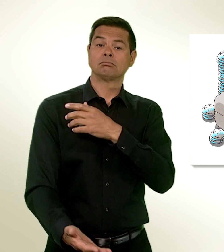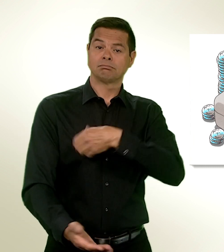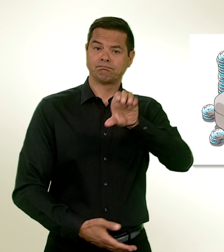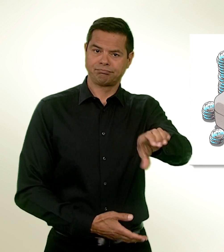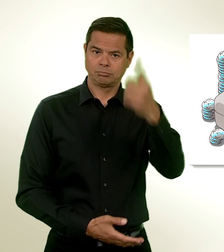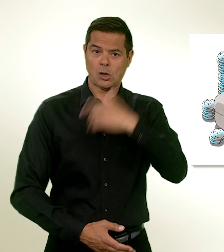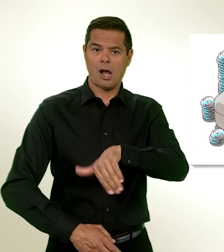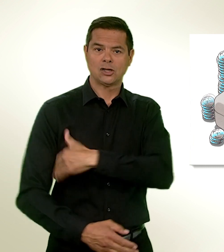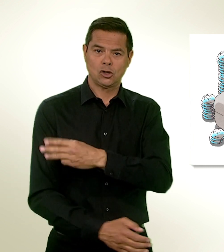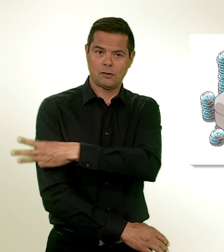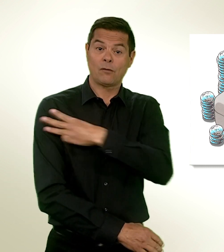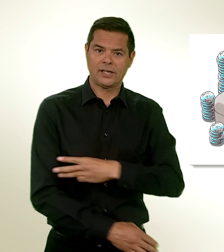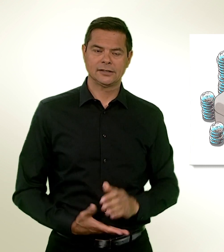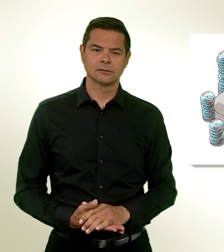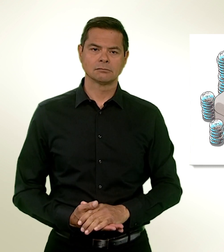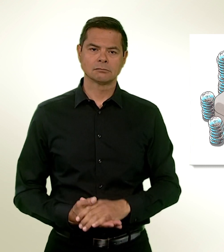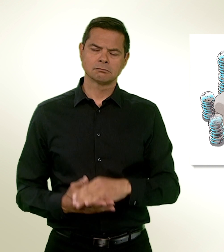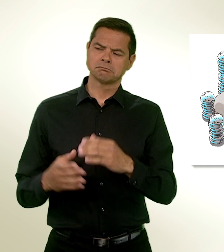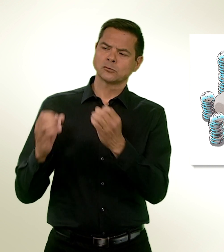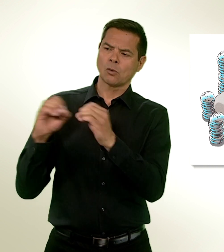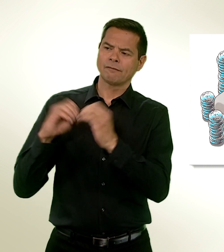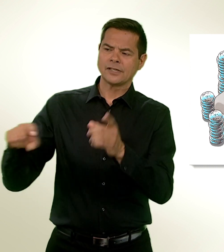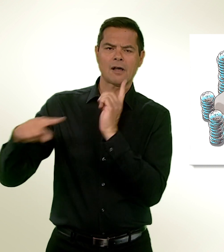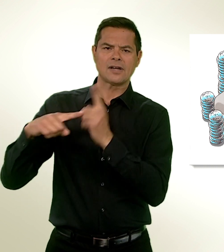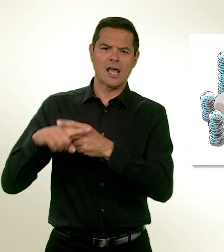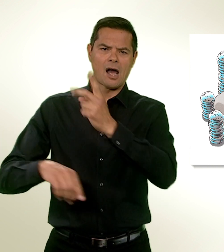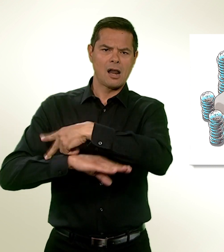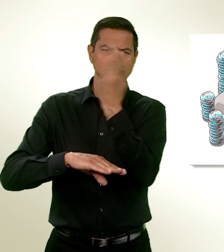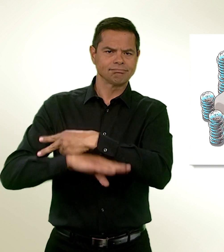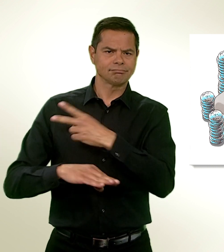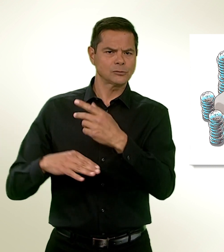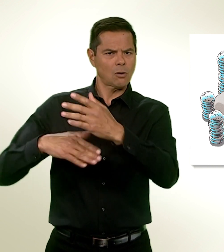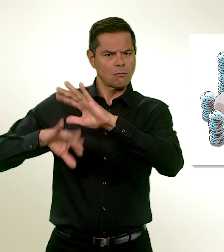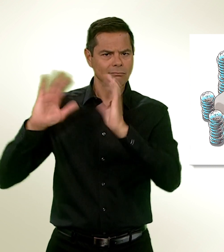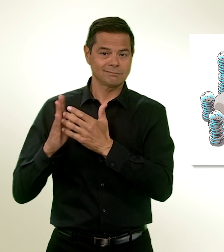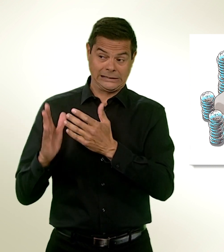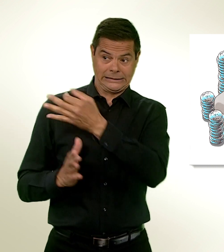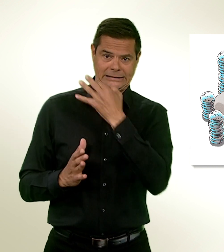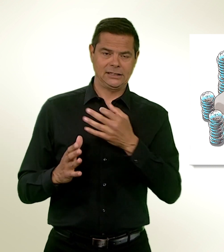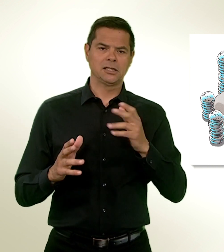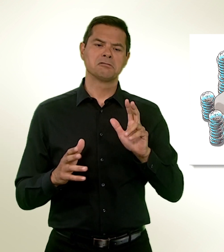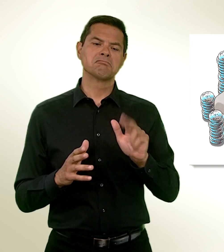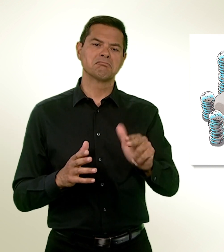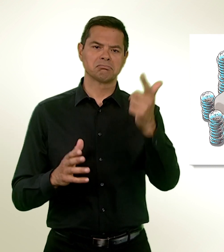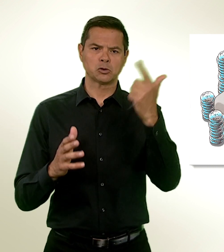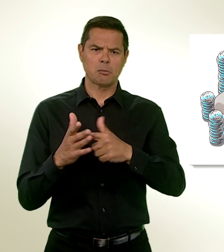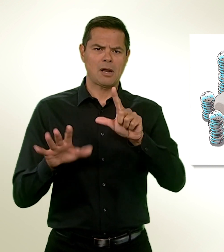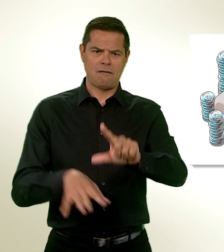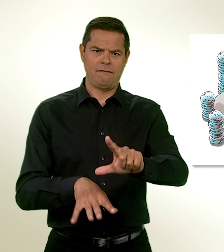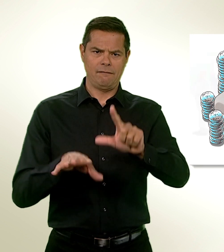fédéral de la douane et de la sécurité des frontières, ce montant s'élèvera à 61 millions en 2027. Le